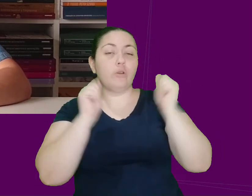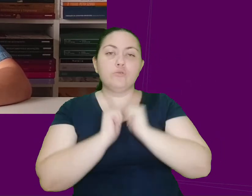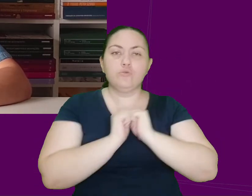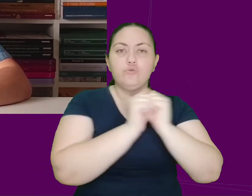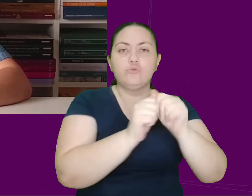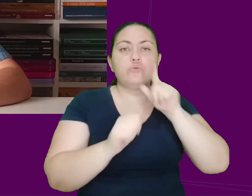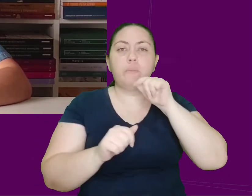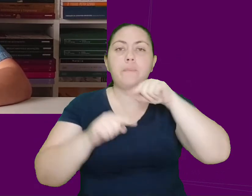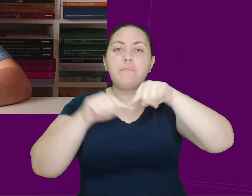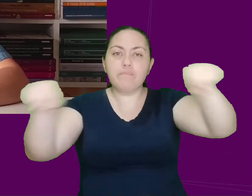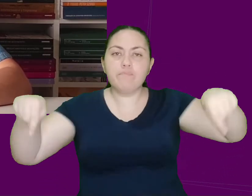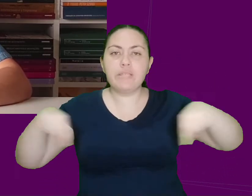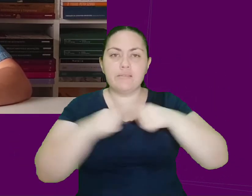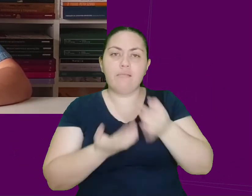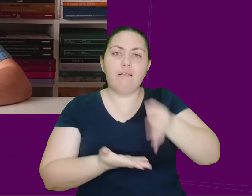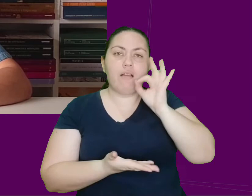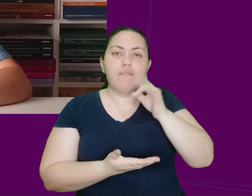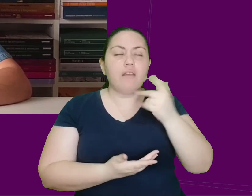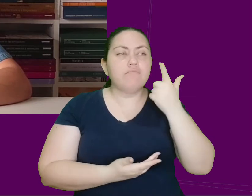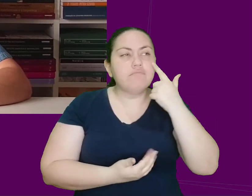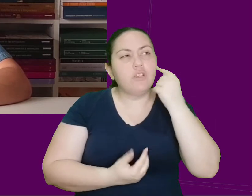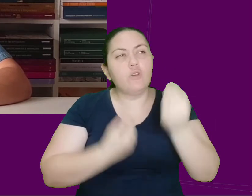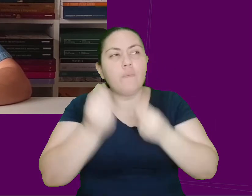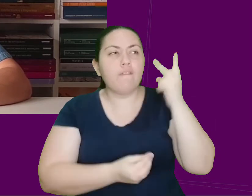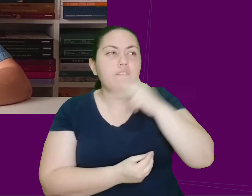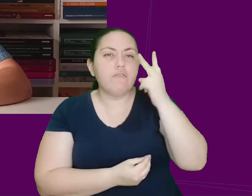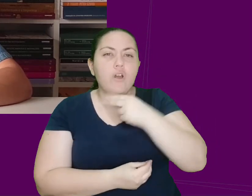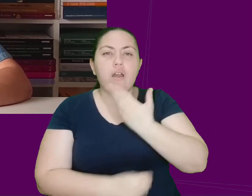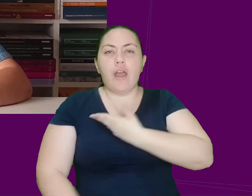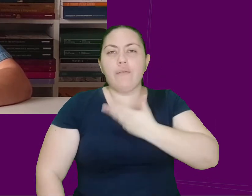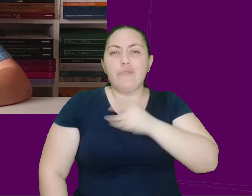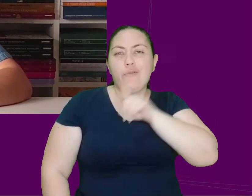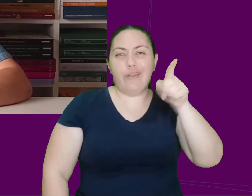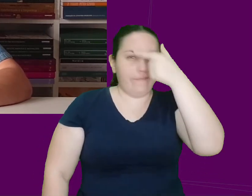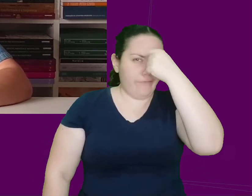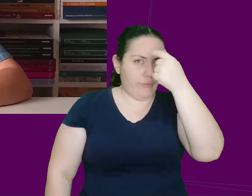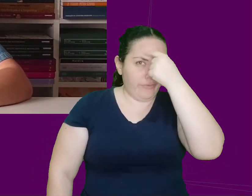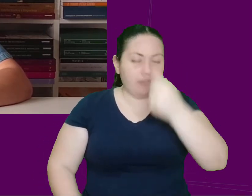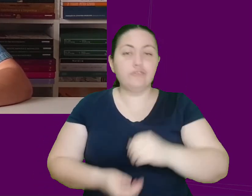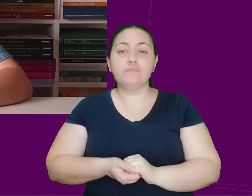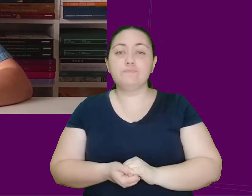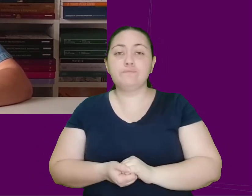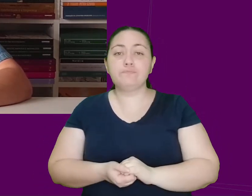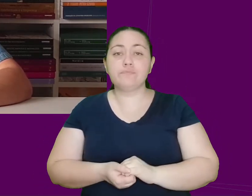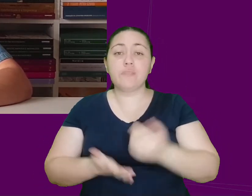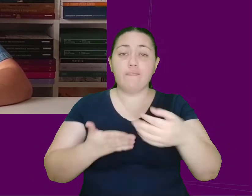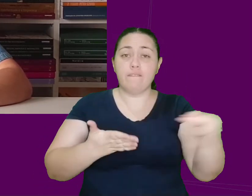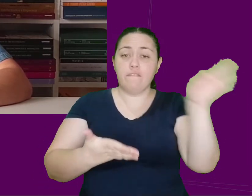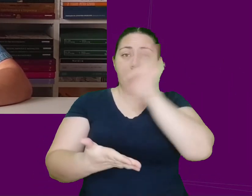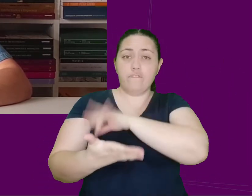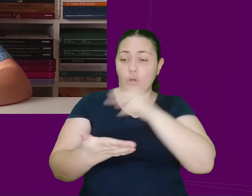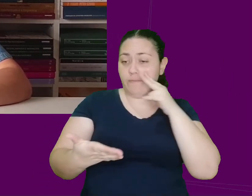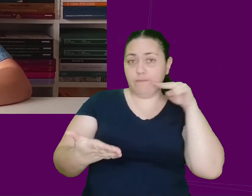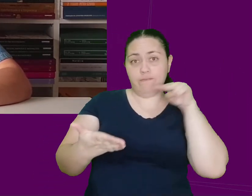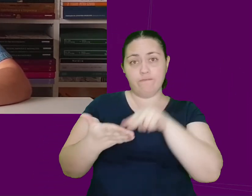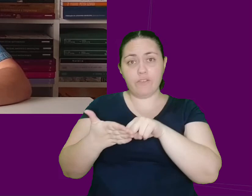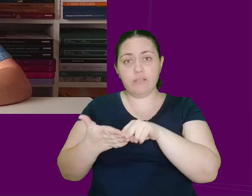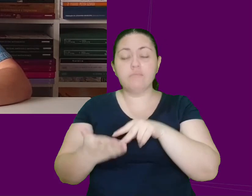as fofocas dos amigos da Unicamp. Na página seguinte, dialogando diretamente com o leitor, o narrador afirma